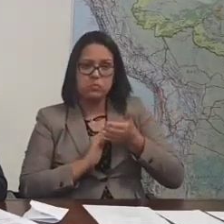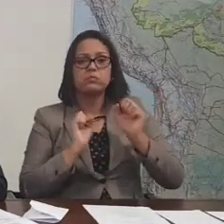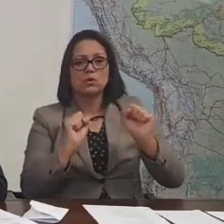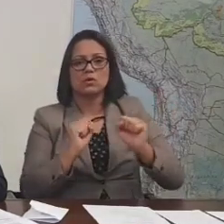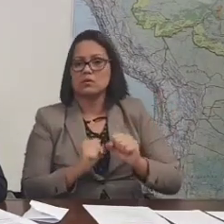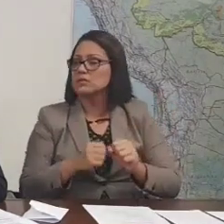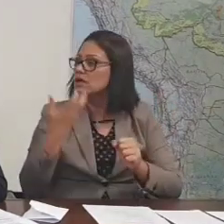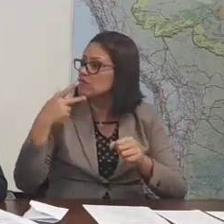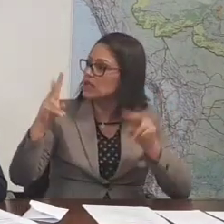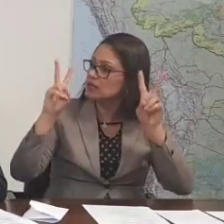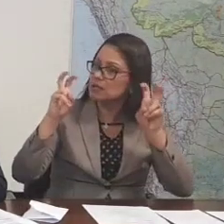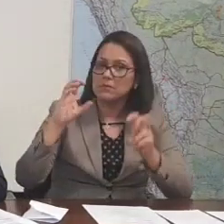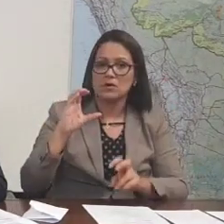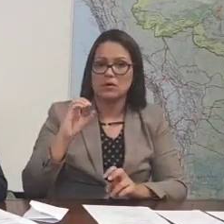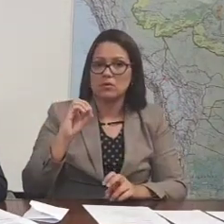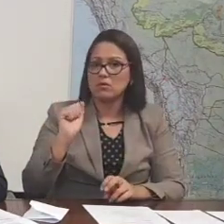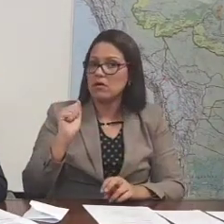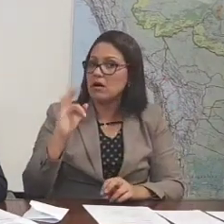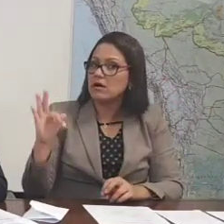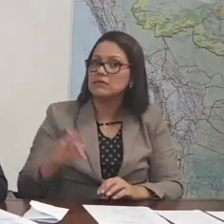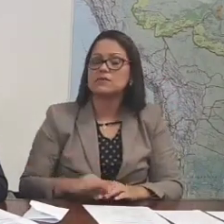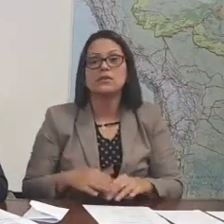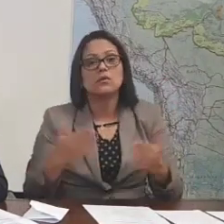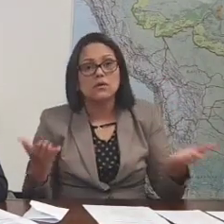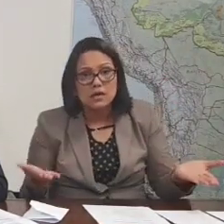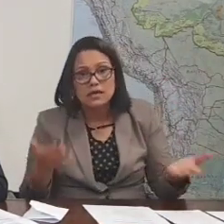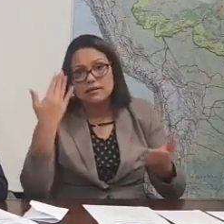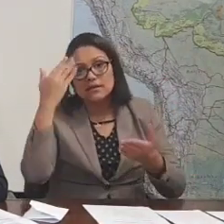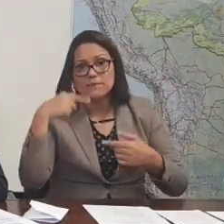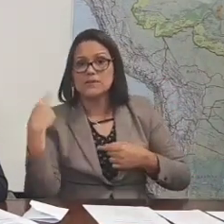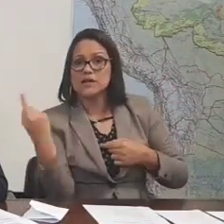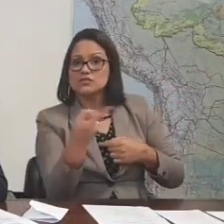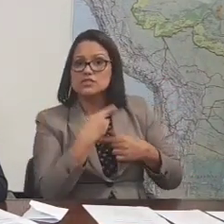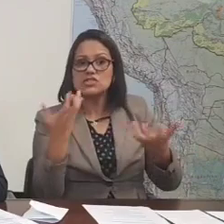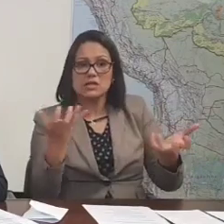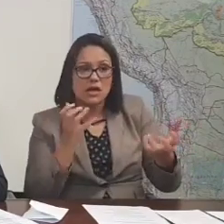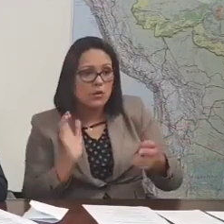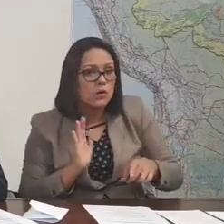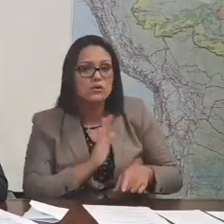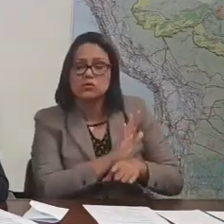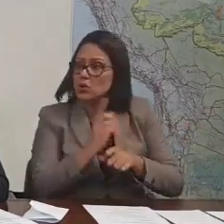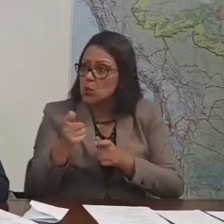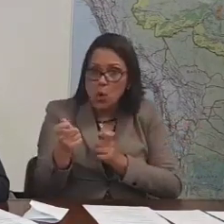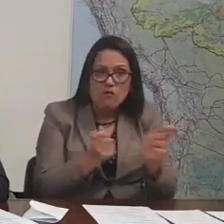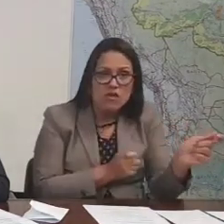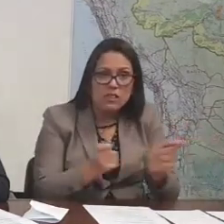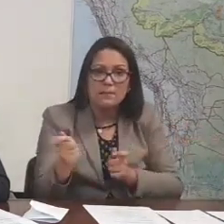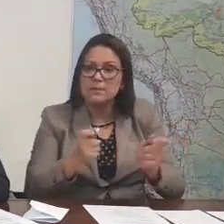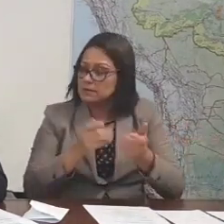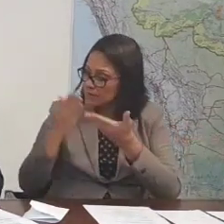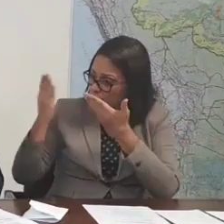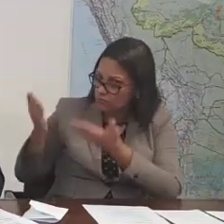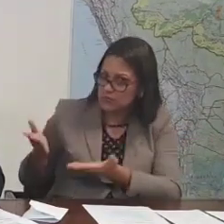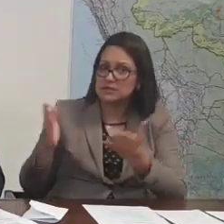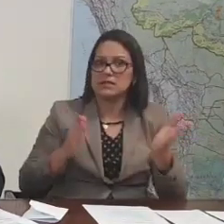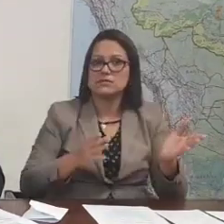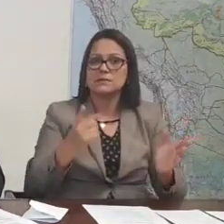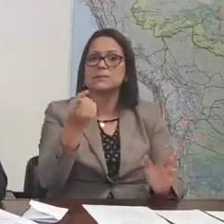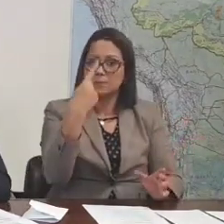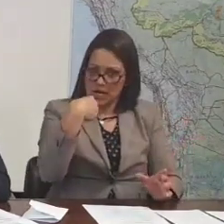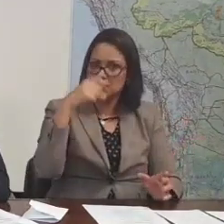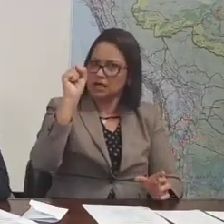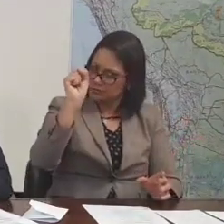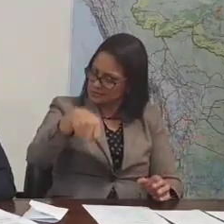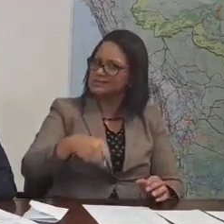mais sobre a Coaf, irmão? Não, é para o pessoal entender que nós estamos aqui para dar governabilidade para o senhor, presidente. Então, o senhor manda sim.